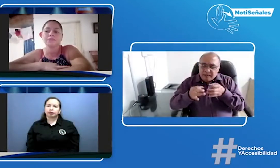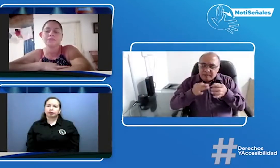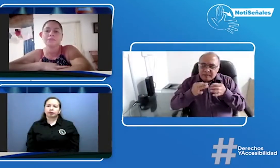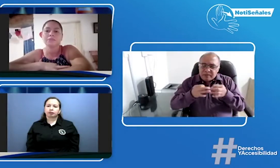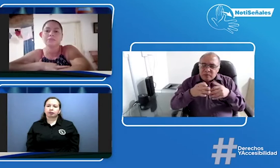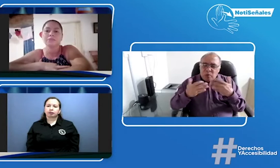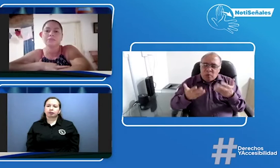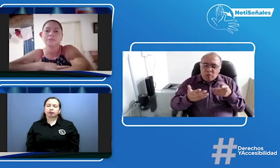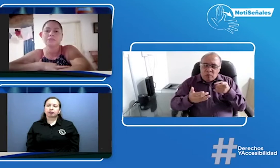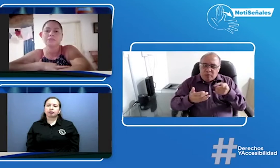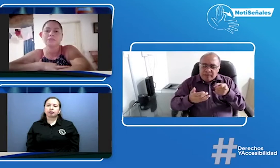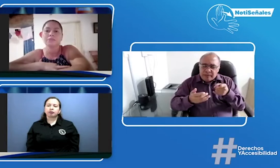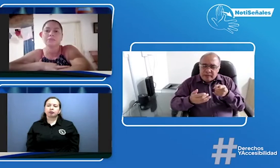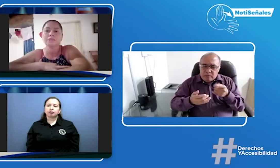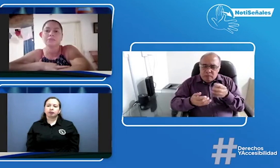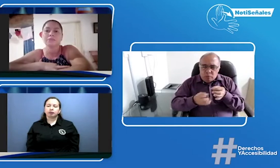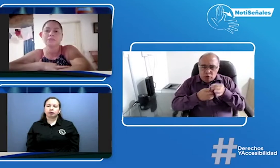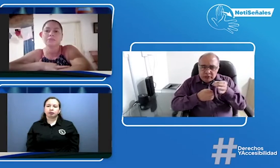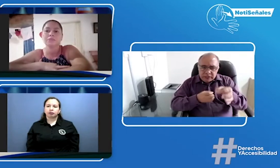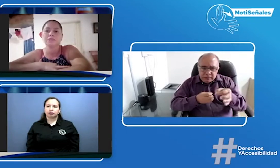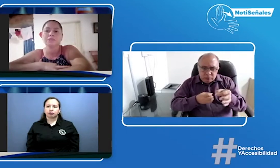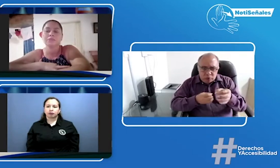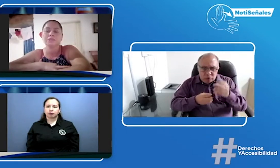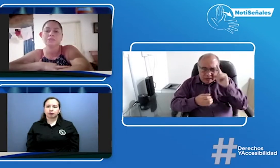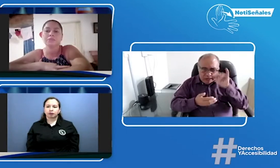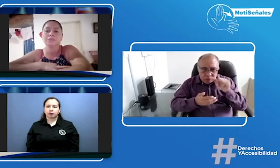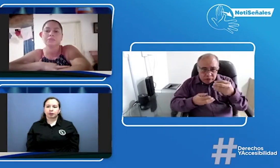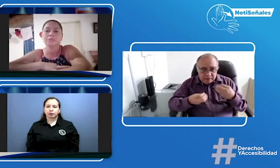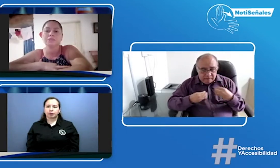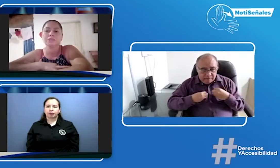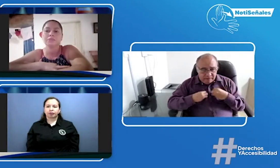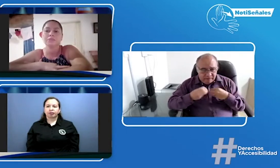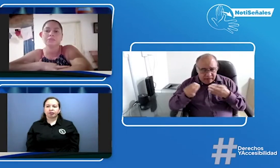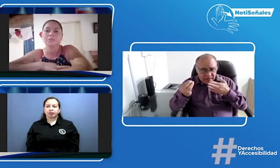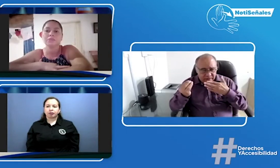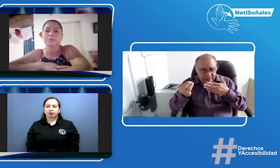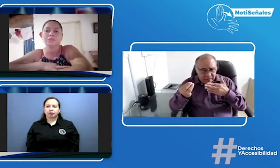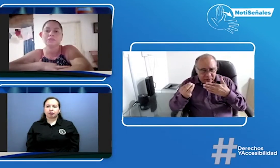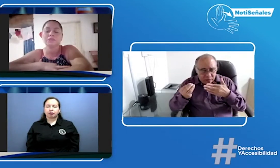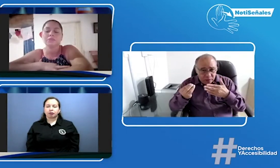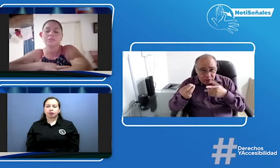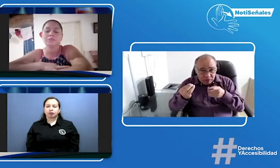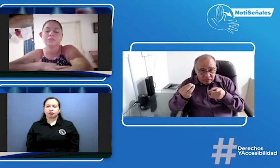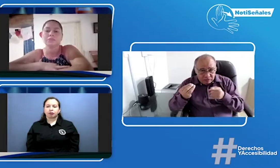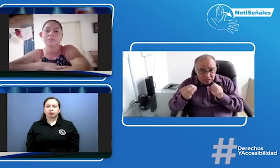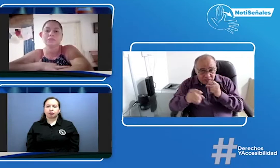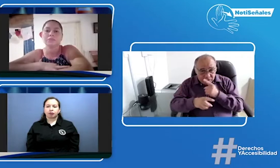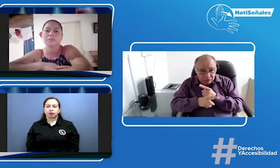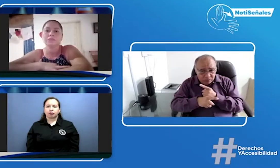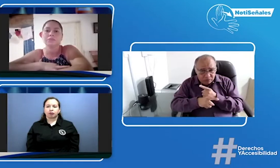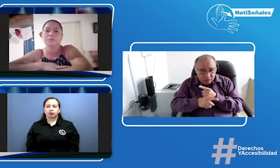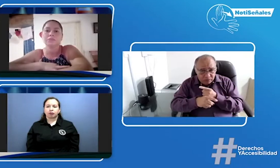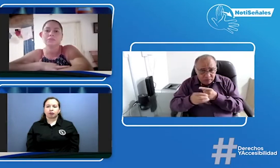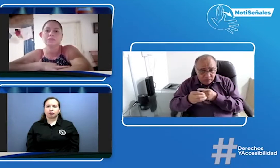Y quisiera que nos explicaras también ¿Tú vives en el municipio de La Jagua de Ibirico?